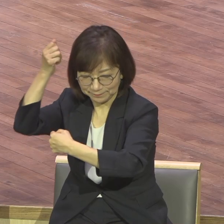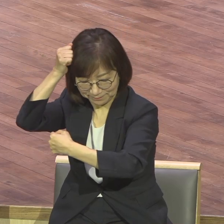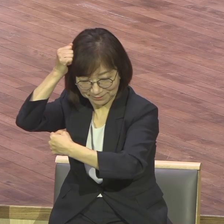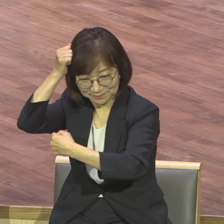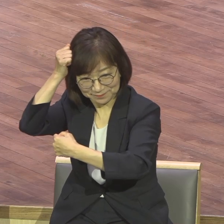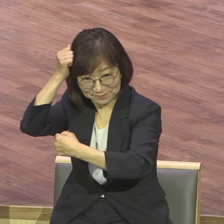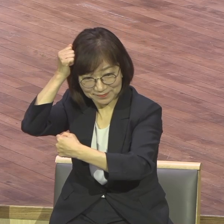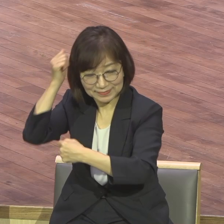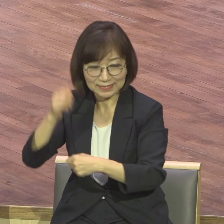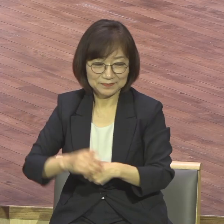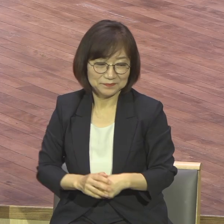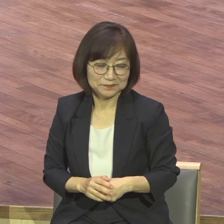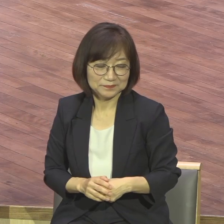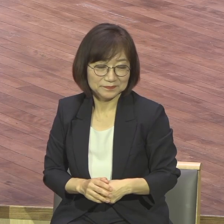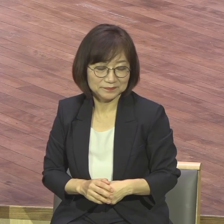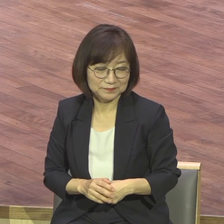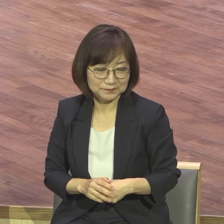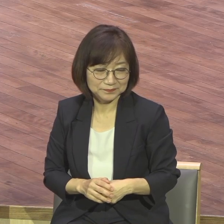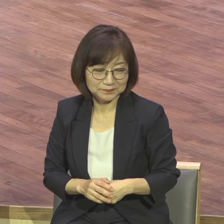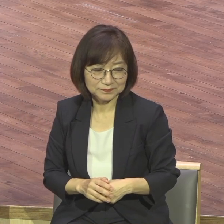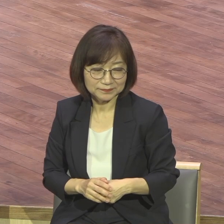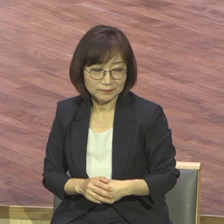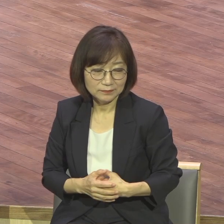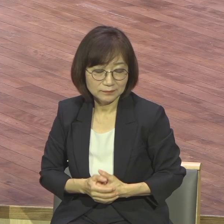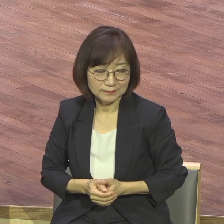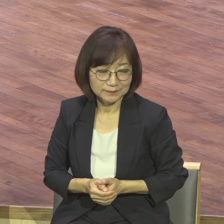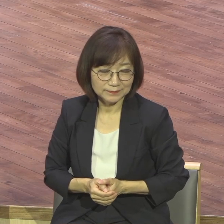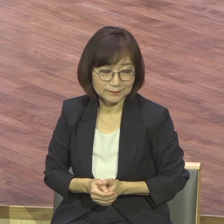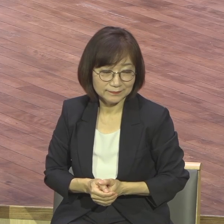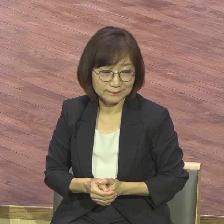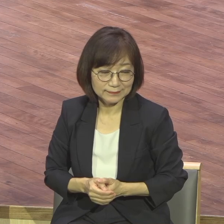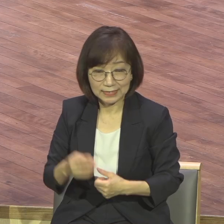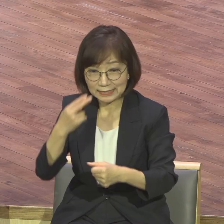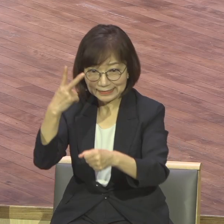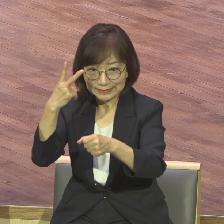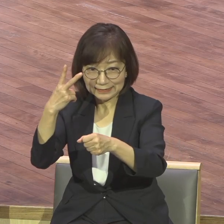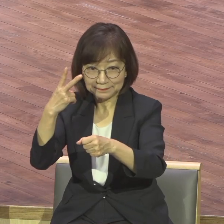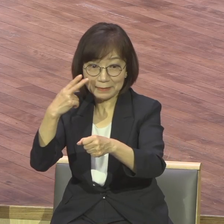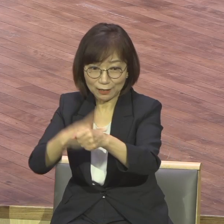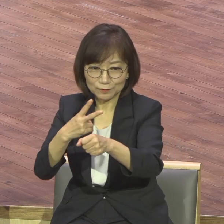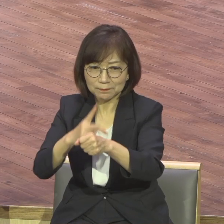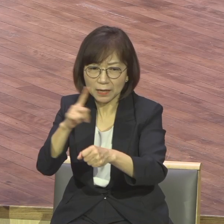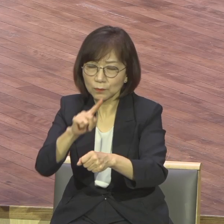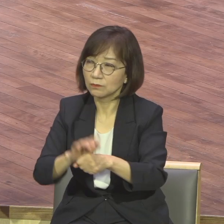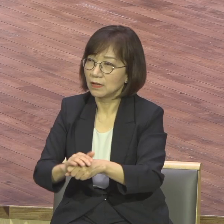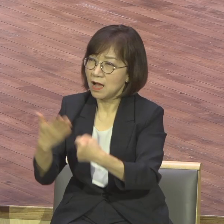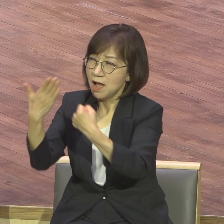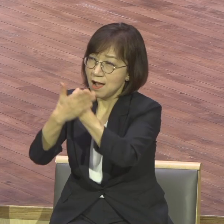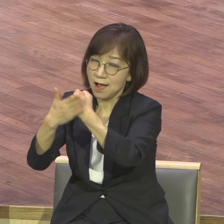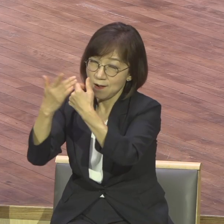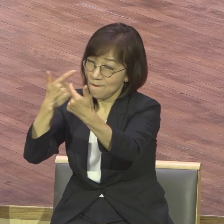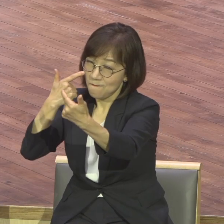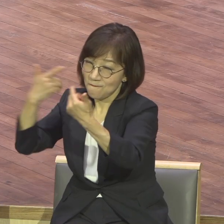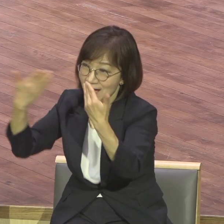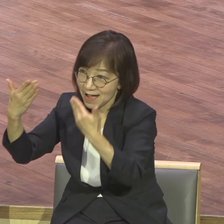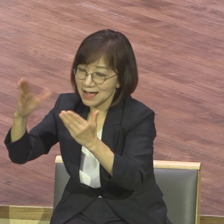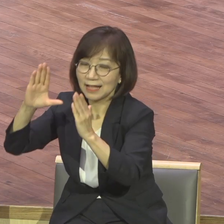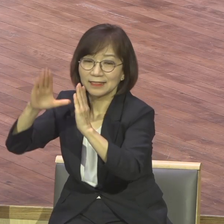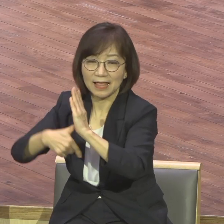이 은혜의식에서부터 사역이 시작되어야 돼요 은혜의식부터 신앙생활이 시작되어야 돼요